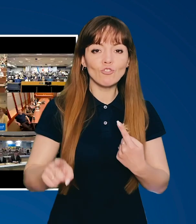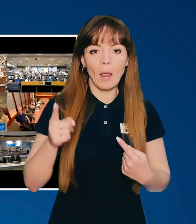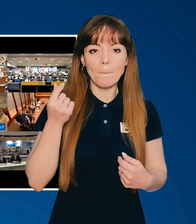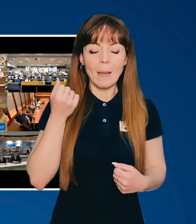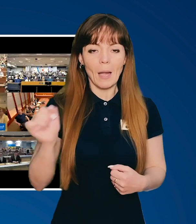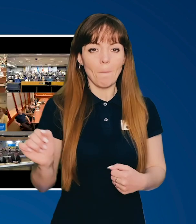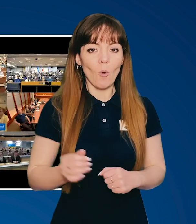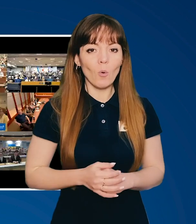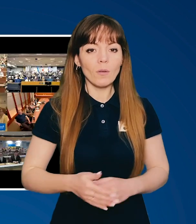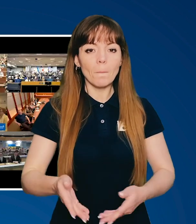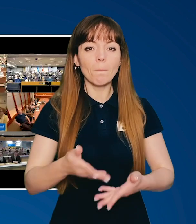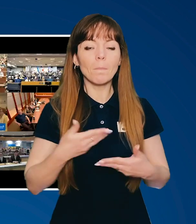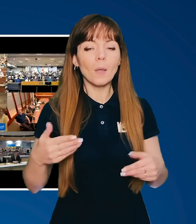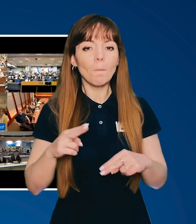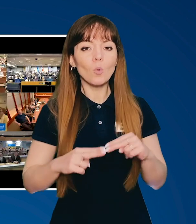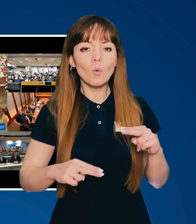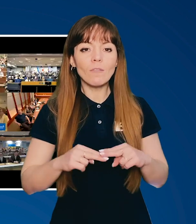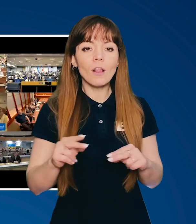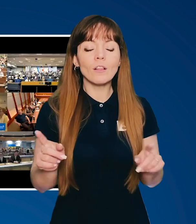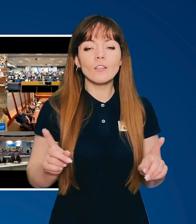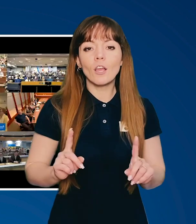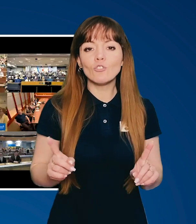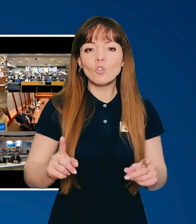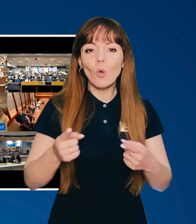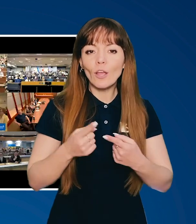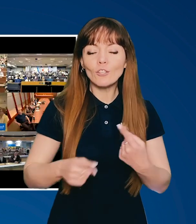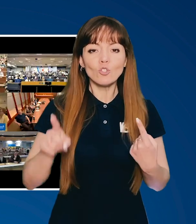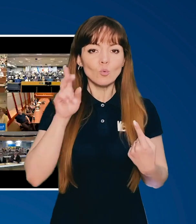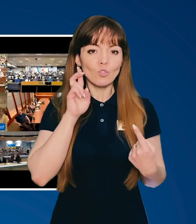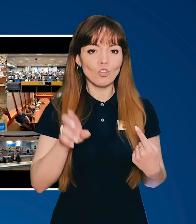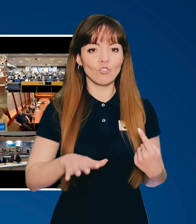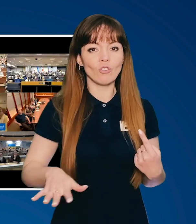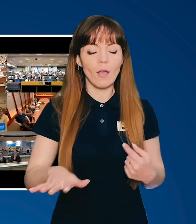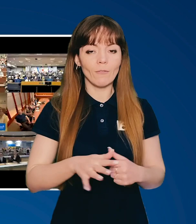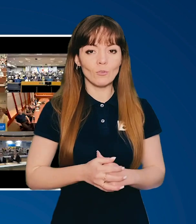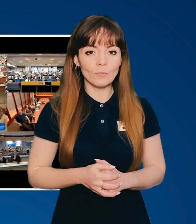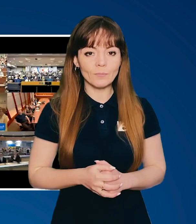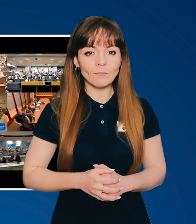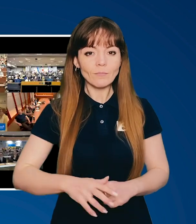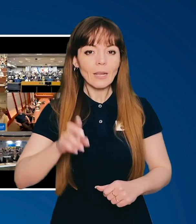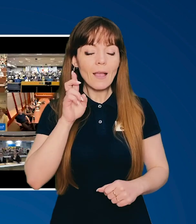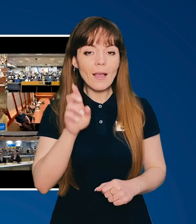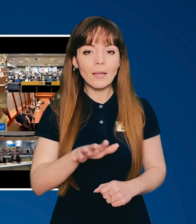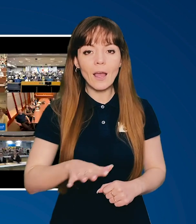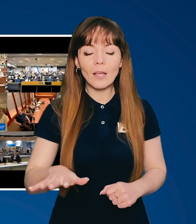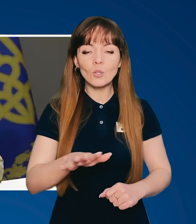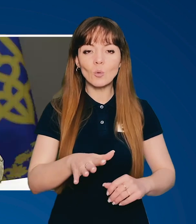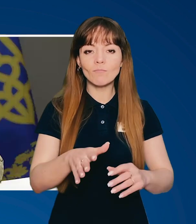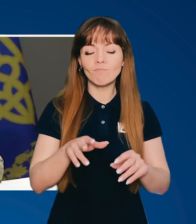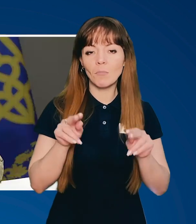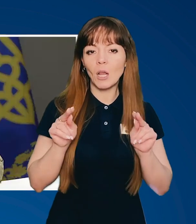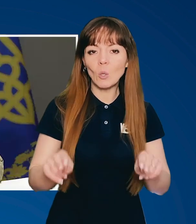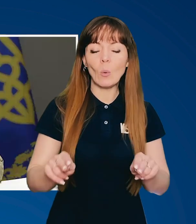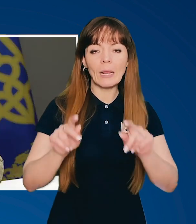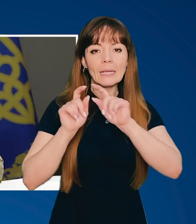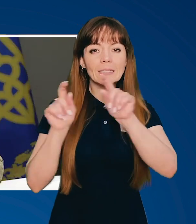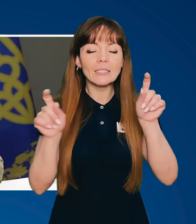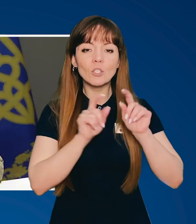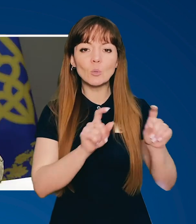перемог. Ми будували дещо іншу державу. Країну прозорих інституцій,